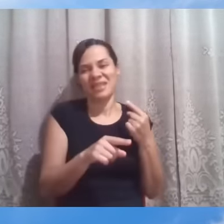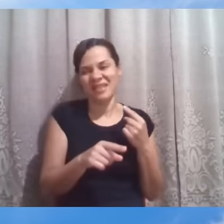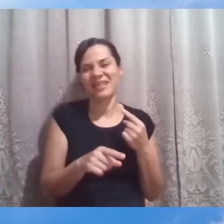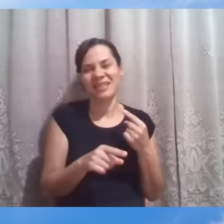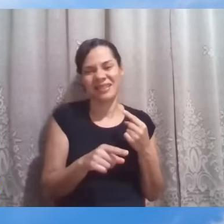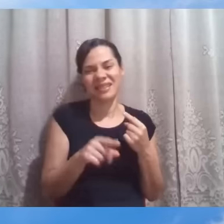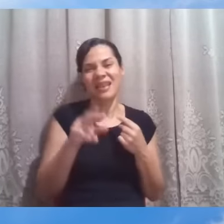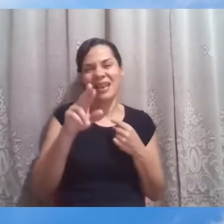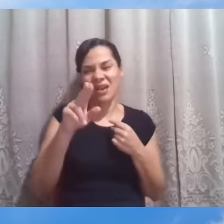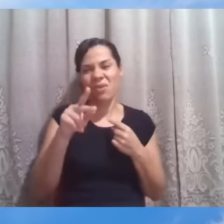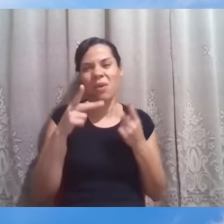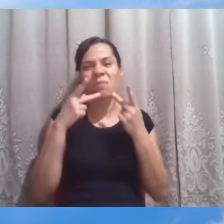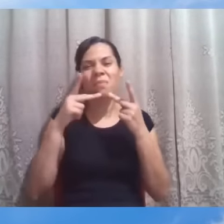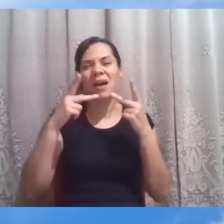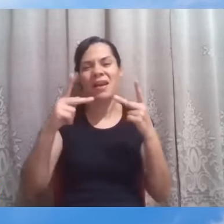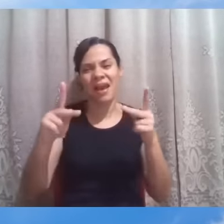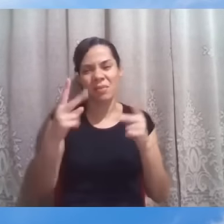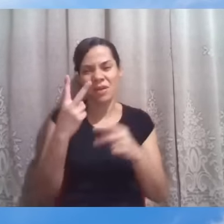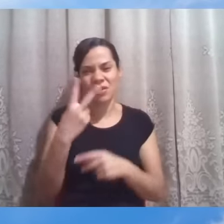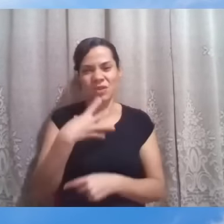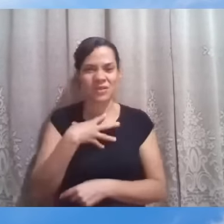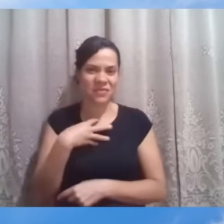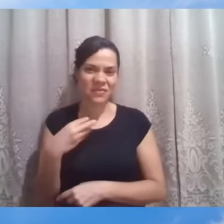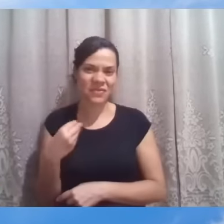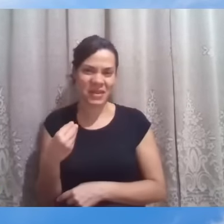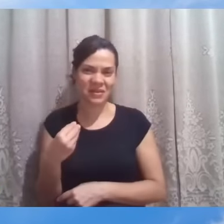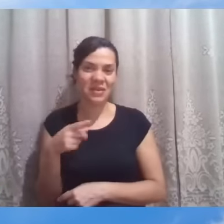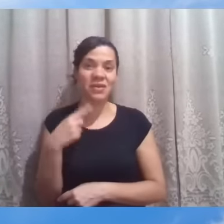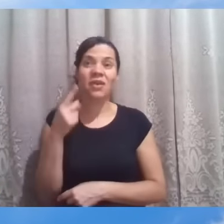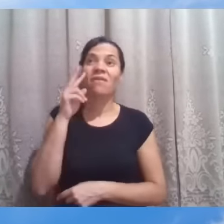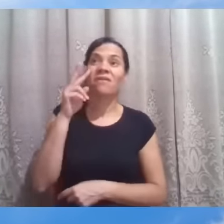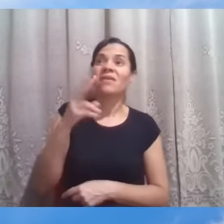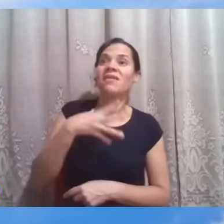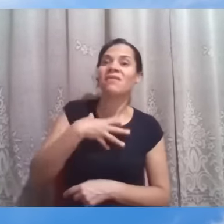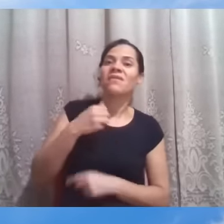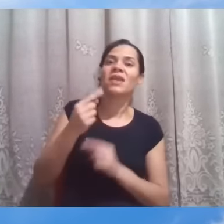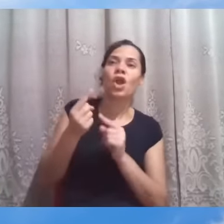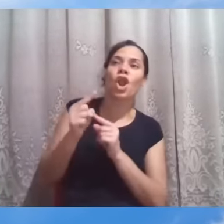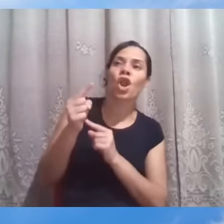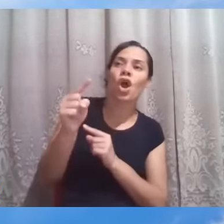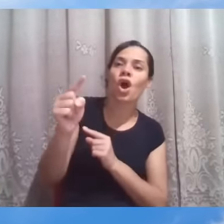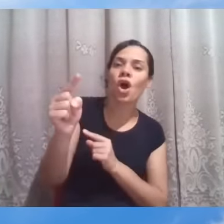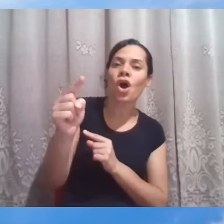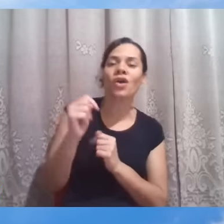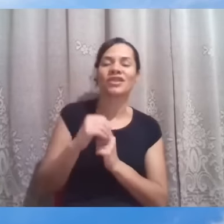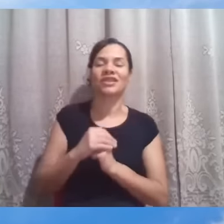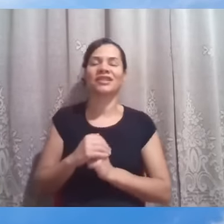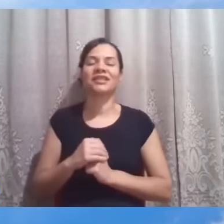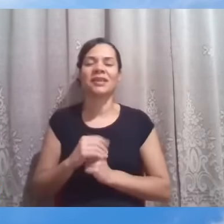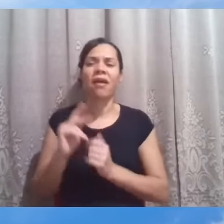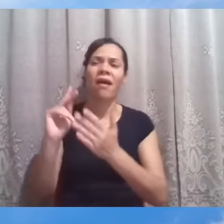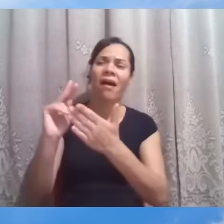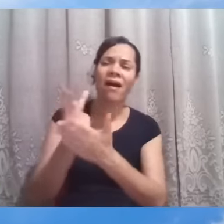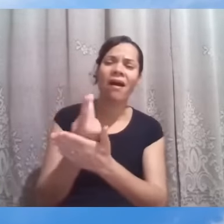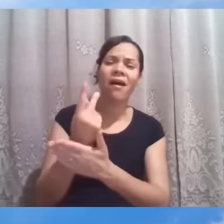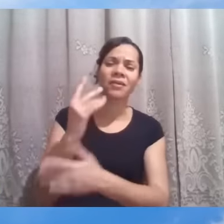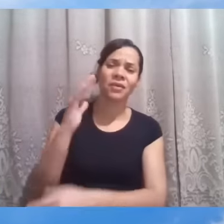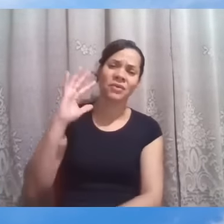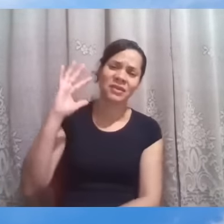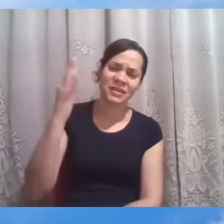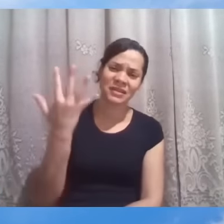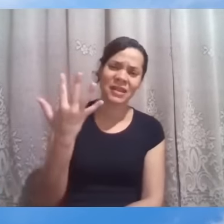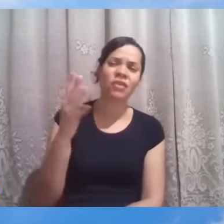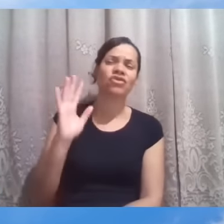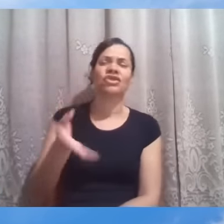dois filhos da parábola? Em geral, reparamos naquele que vem de longe, naquele que lá se equivocou, os seus equívocos foram